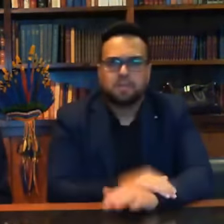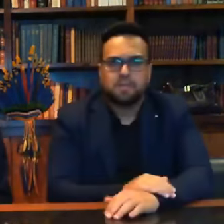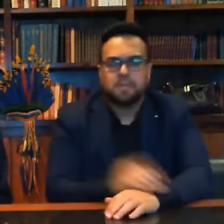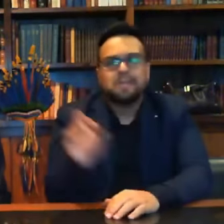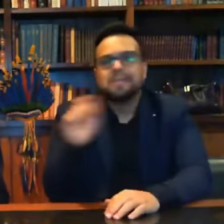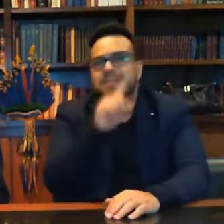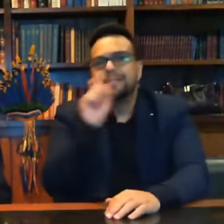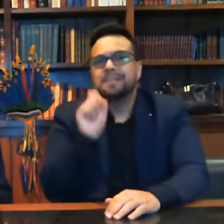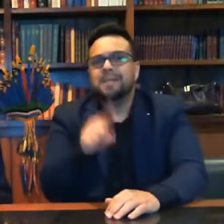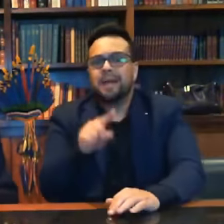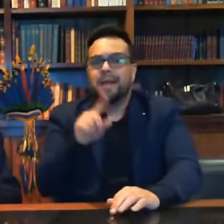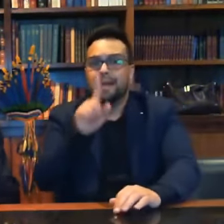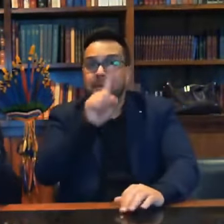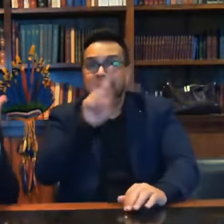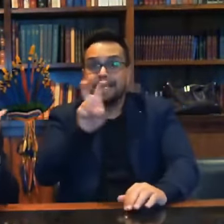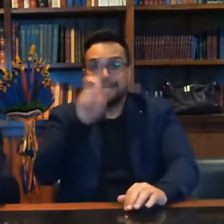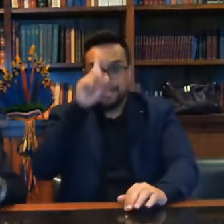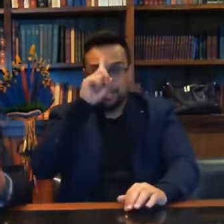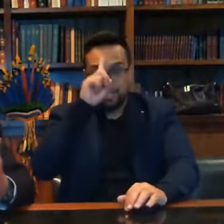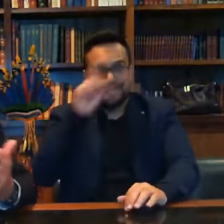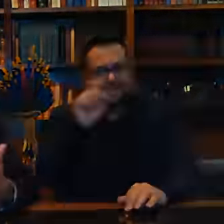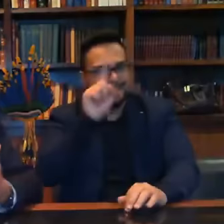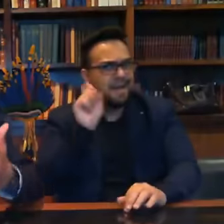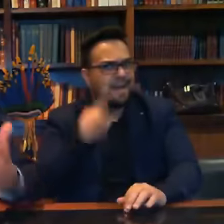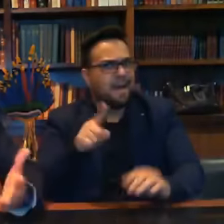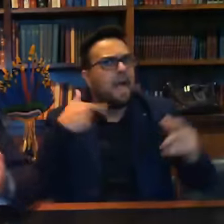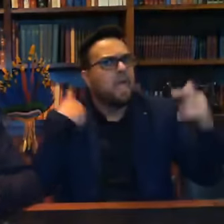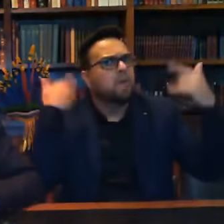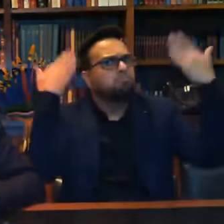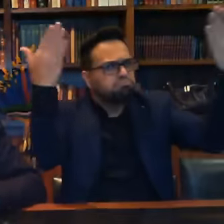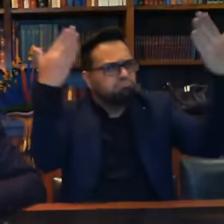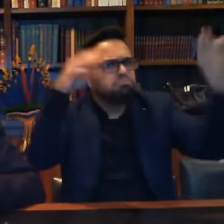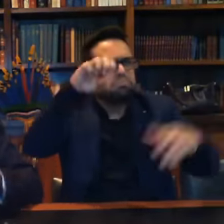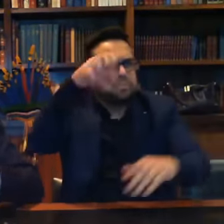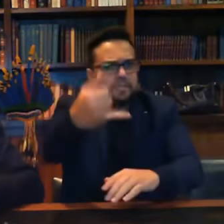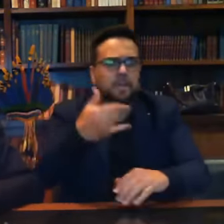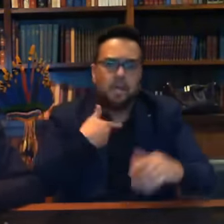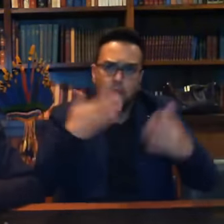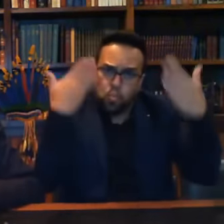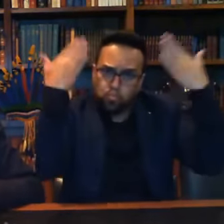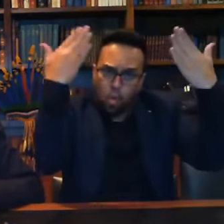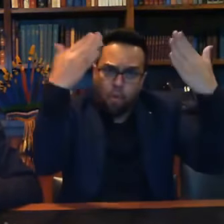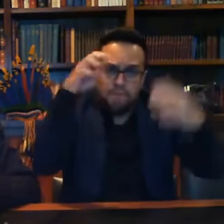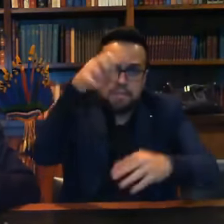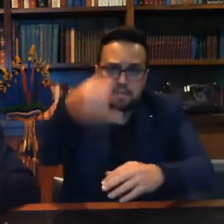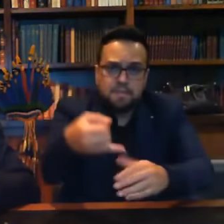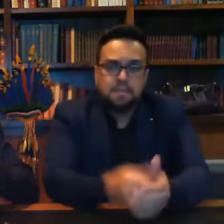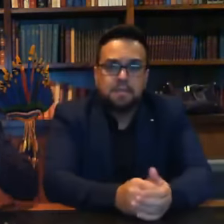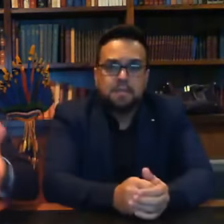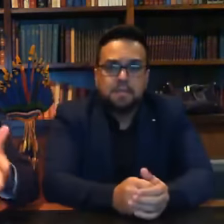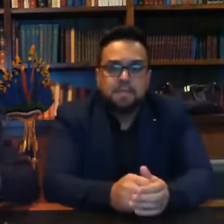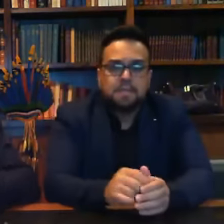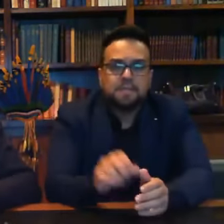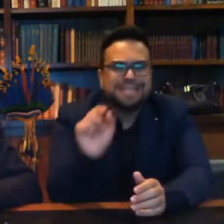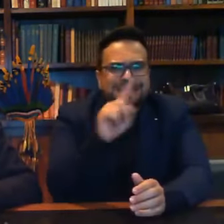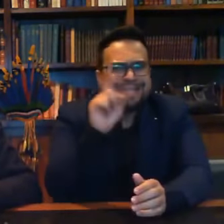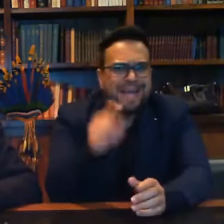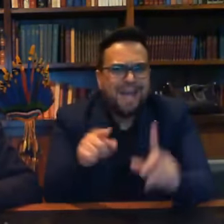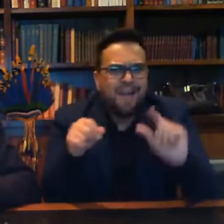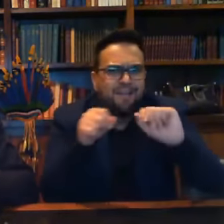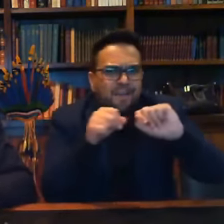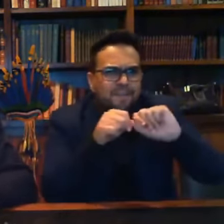será que nesses 15 dias, será? Eu estou desconfiando, sim, estou desconfiando, será que foram feitos acertos?